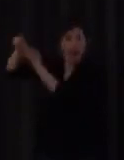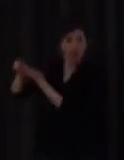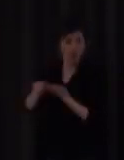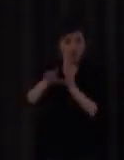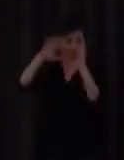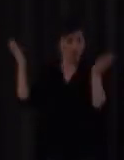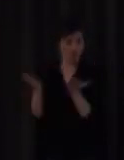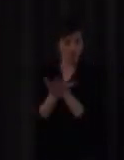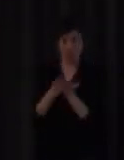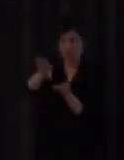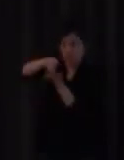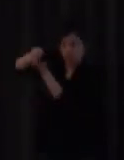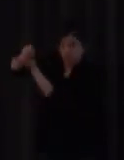mundo